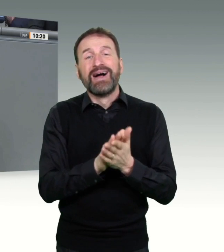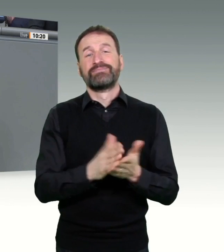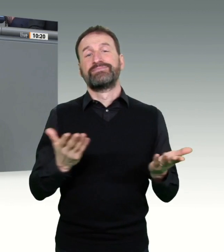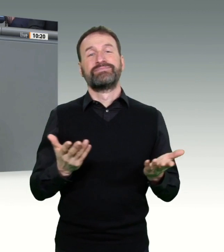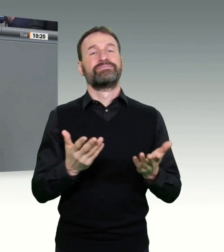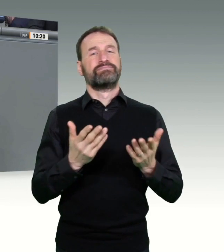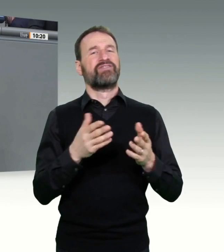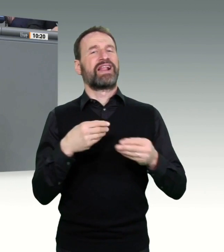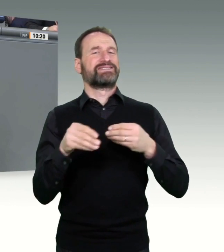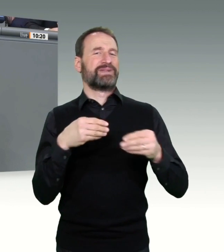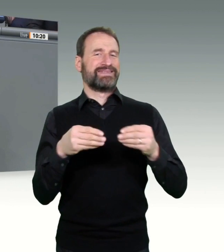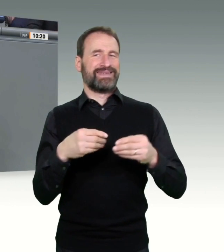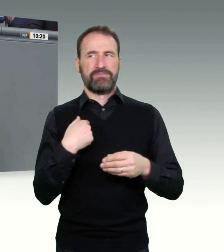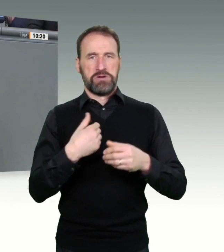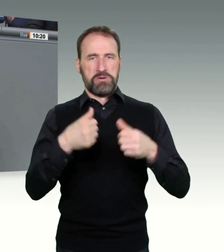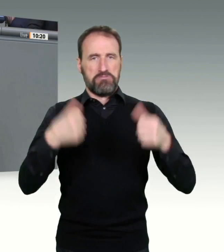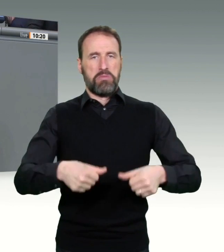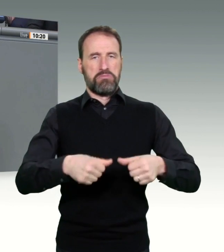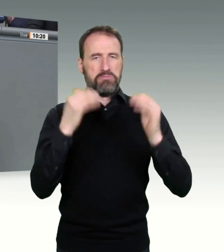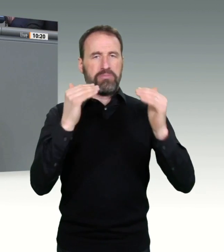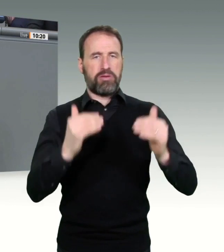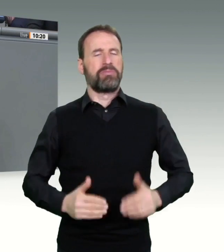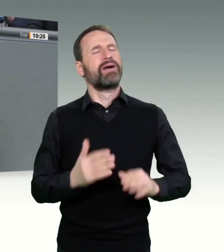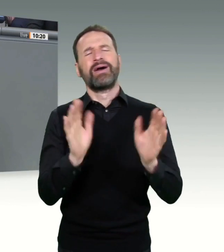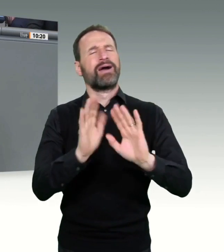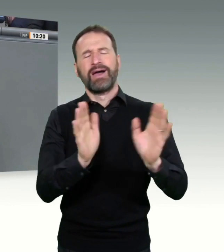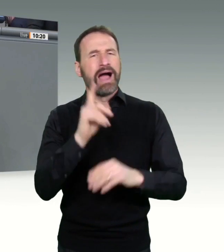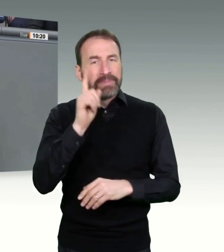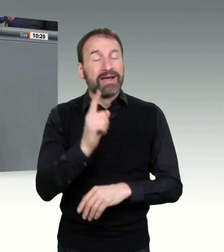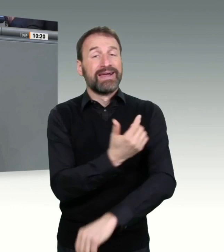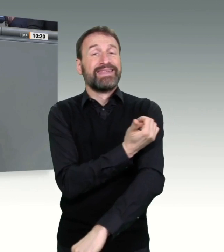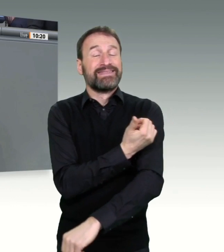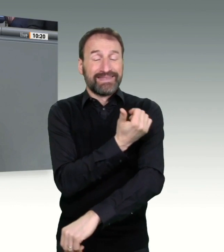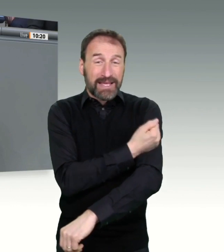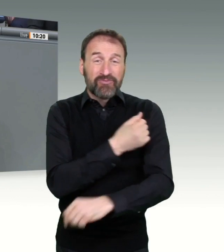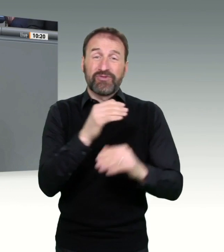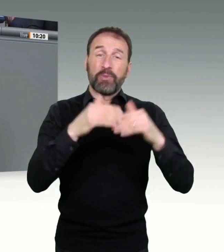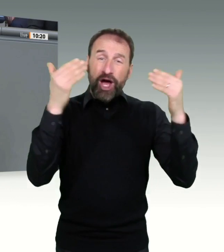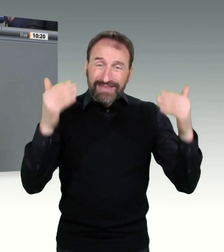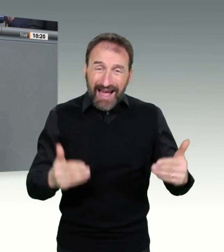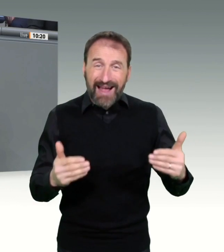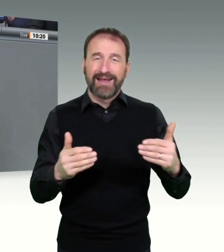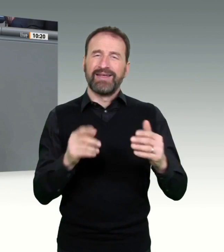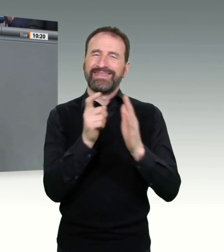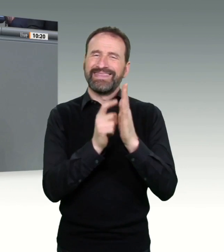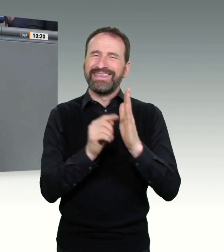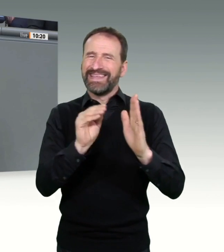digitales Impfportal hilft den Ländern und den Landkreisen zu entscheiden, wie viel Erstimpfstoff sie verimpfen können,